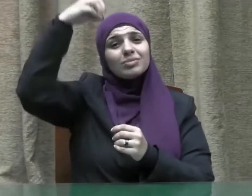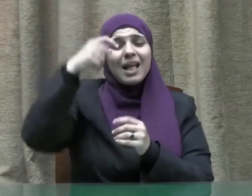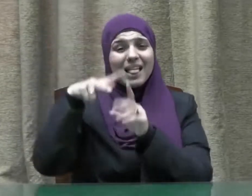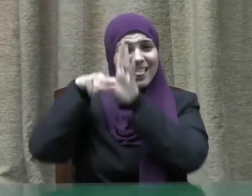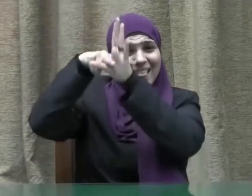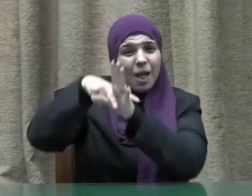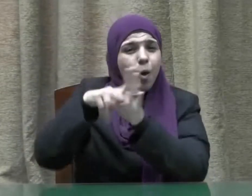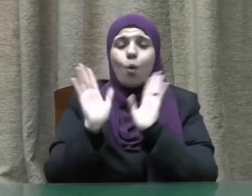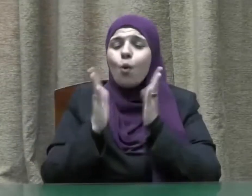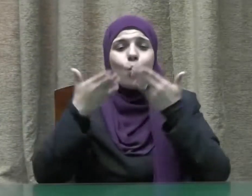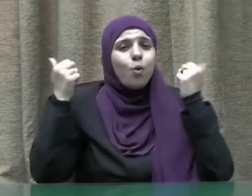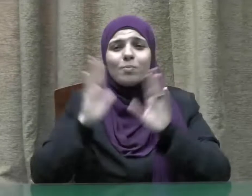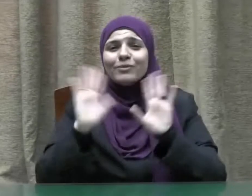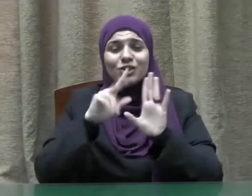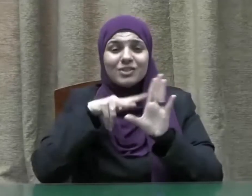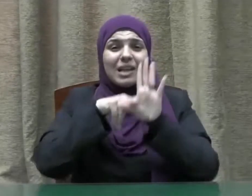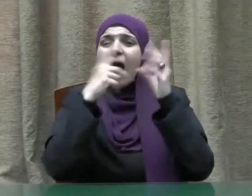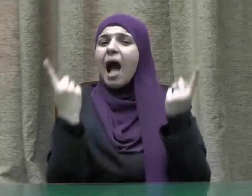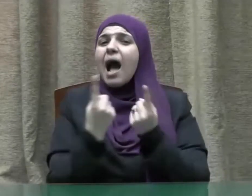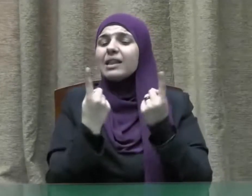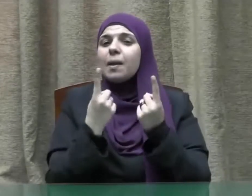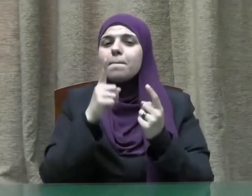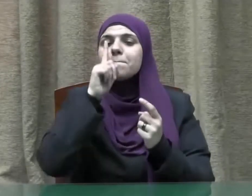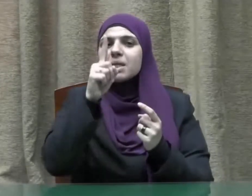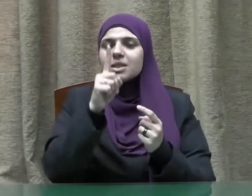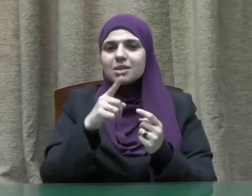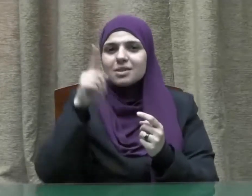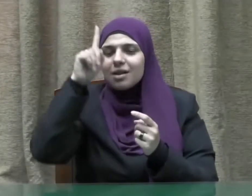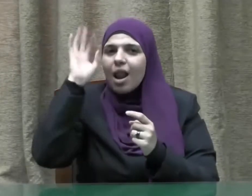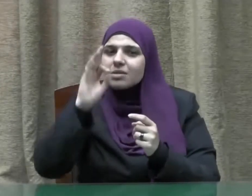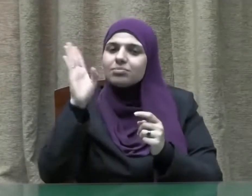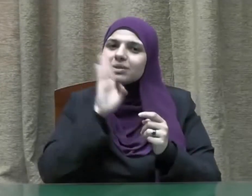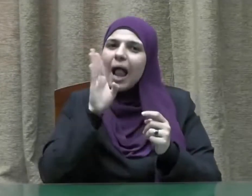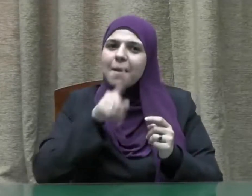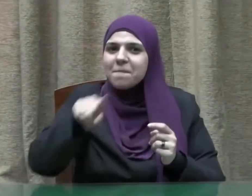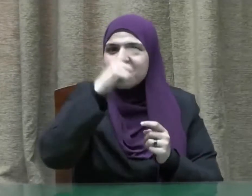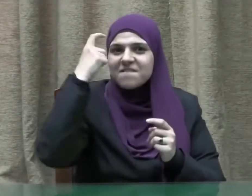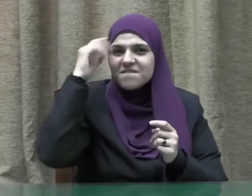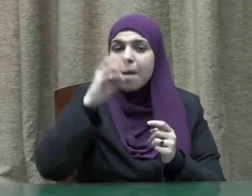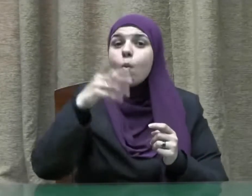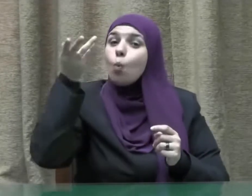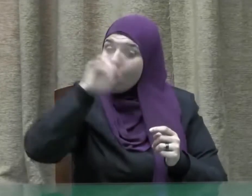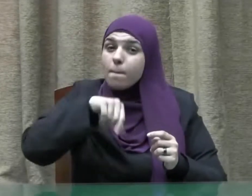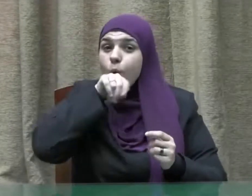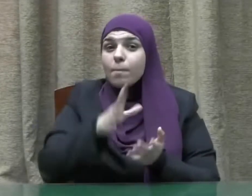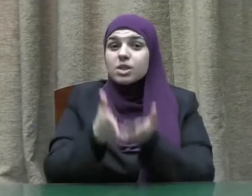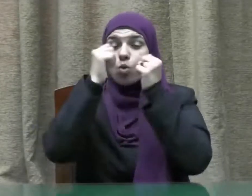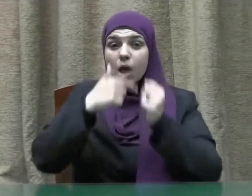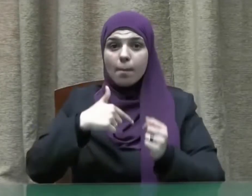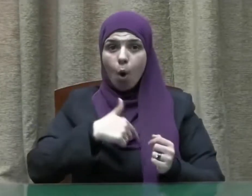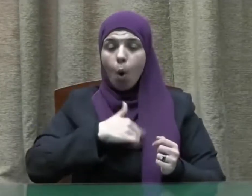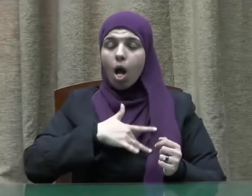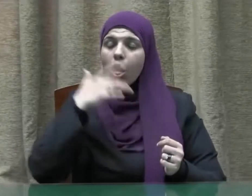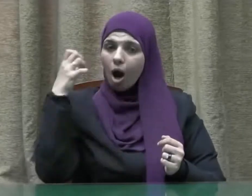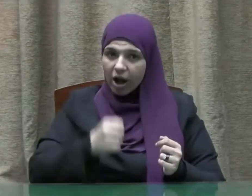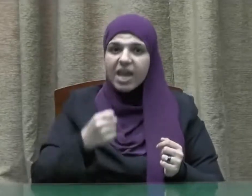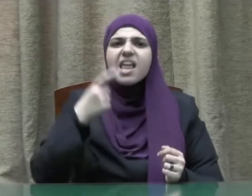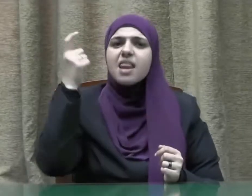يسري بنبيه دون وسيلة وعلى الرغم من يقين النبي صلى الله عليه وسلم